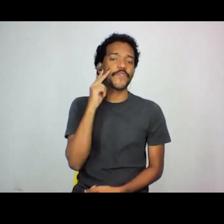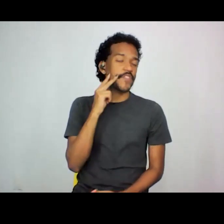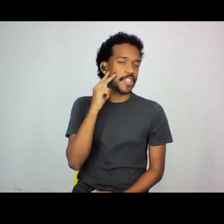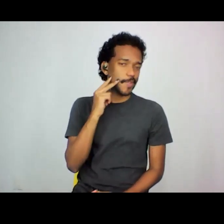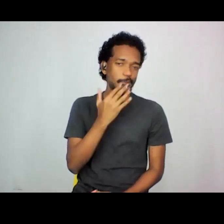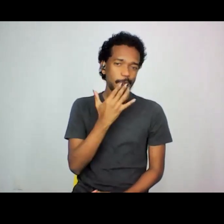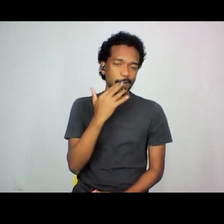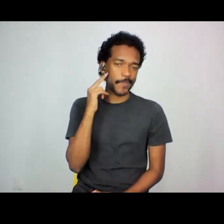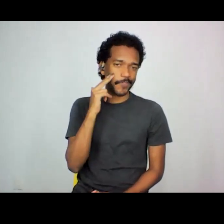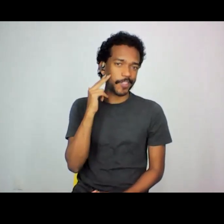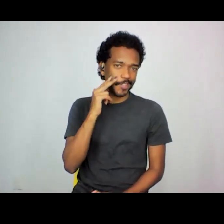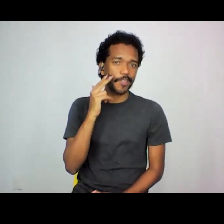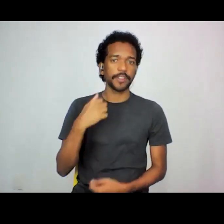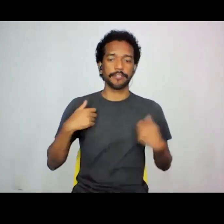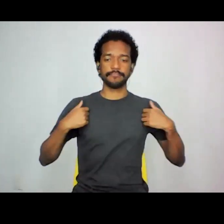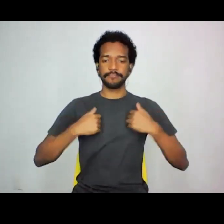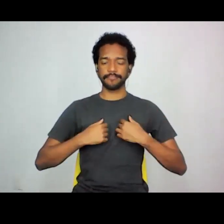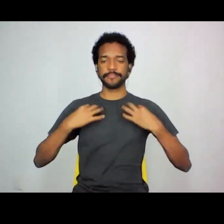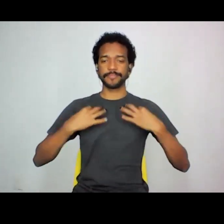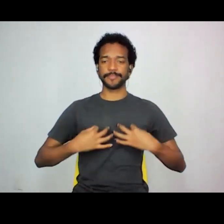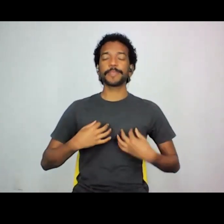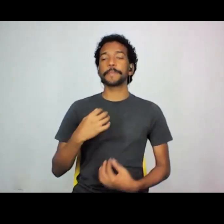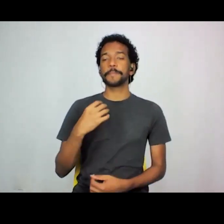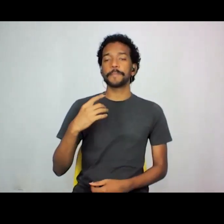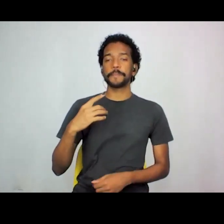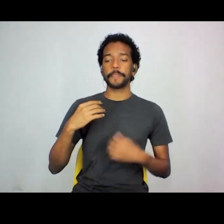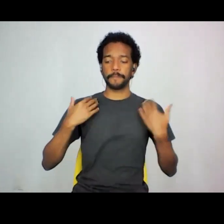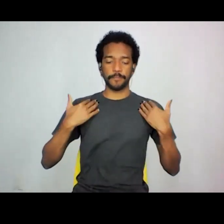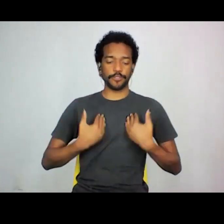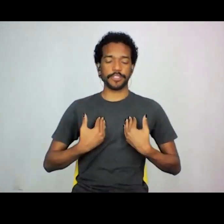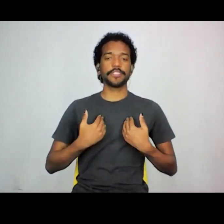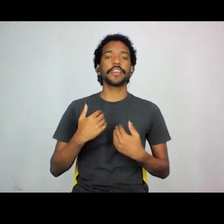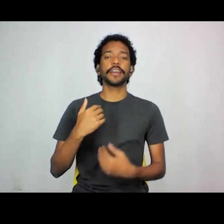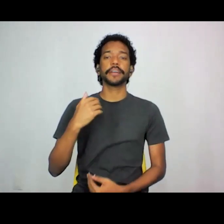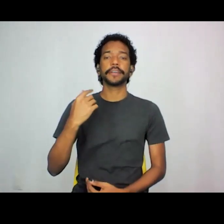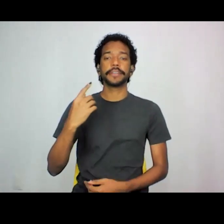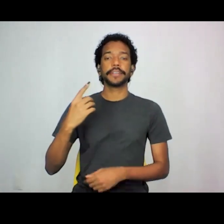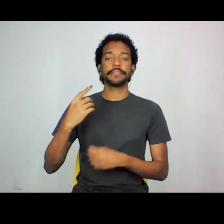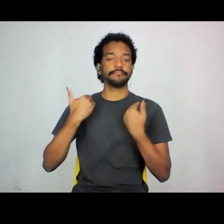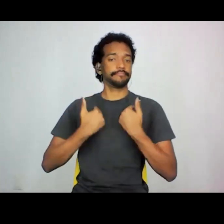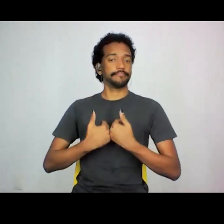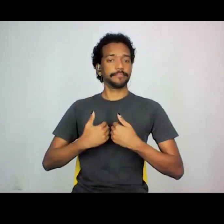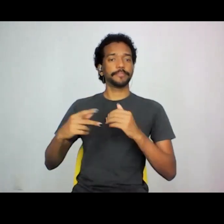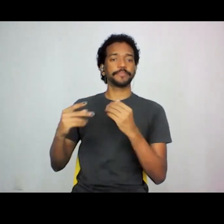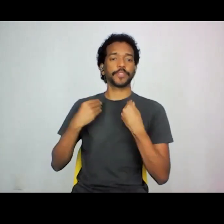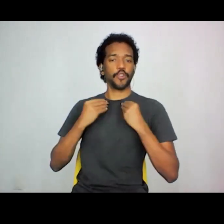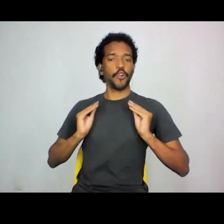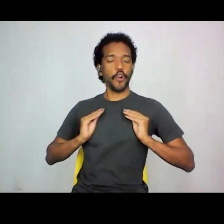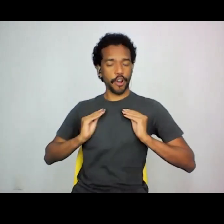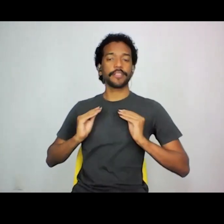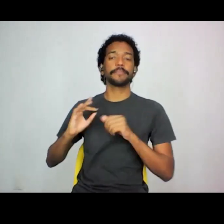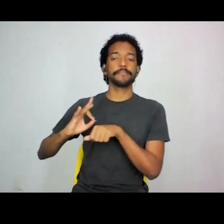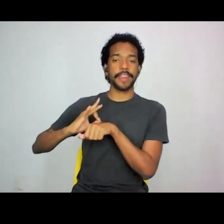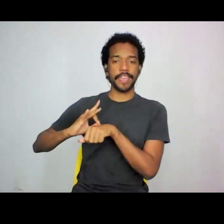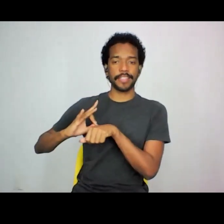uma blusinha preta, de Gola, e estou com um fundo desfocado, na sala de casa.